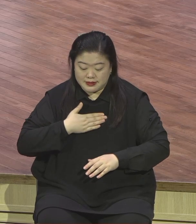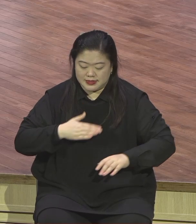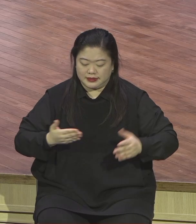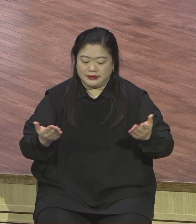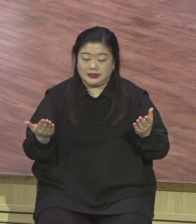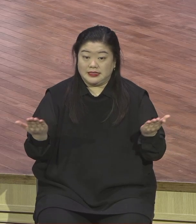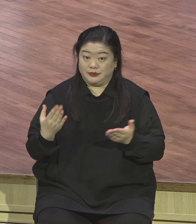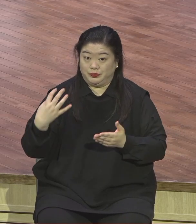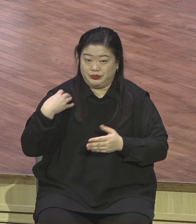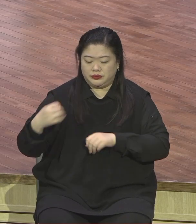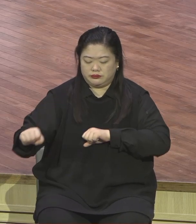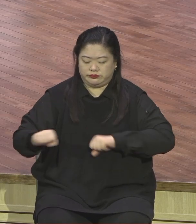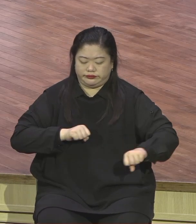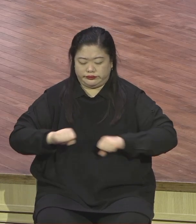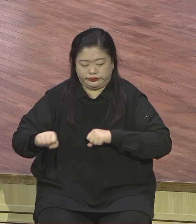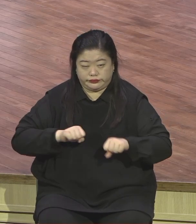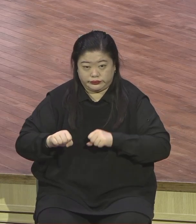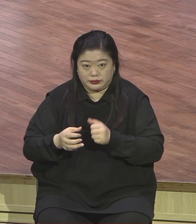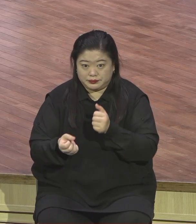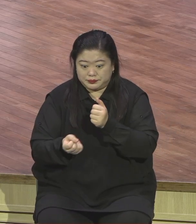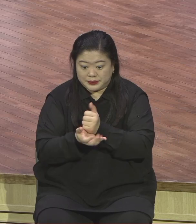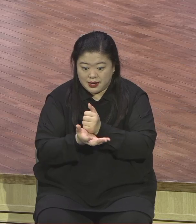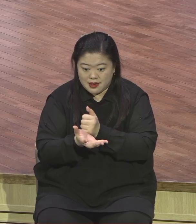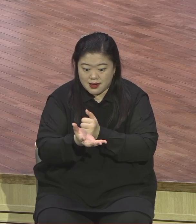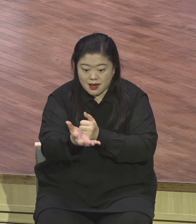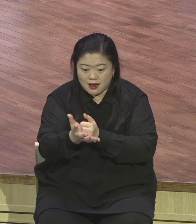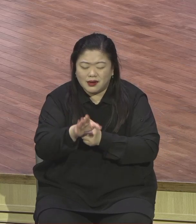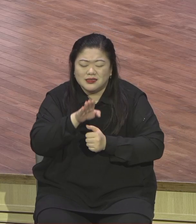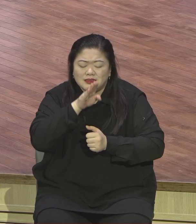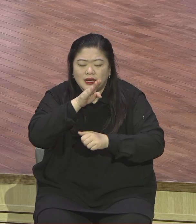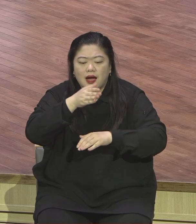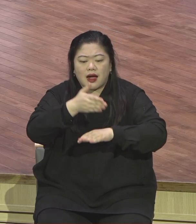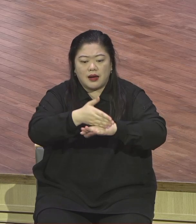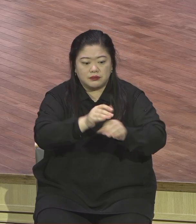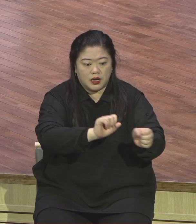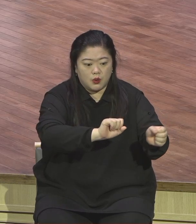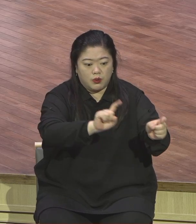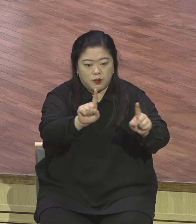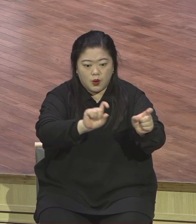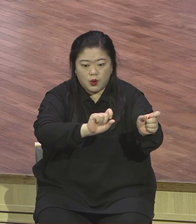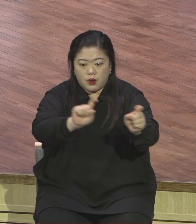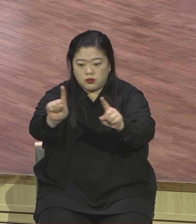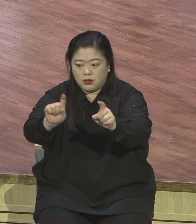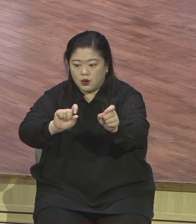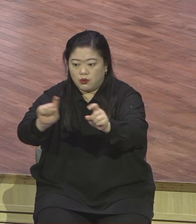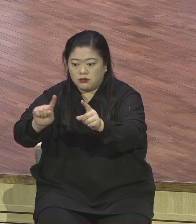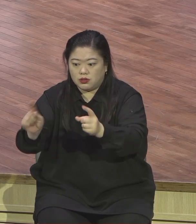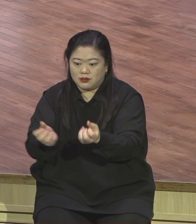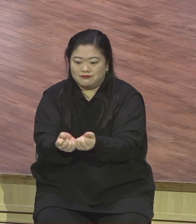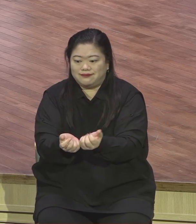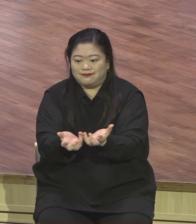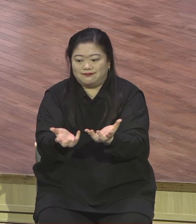복음의 복음 회복의 주역들로 다 쓰임받는 그런 한 주간 되기를 제물으로 축복합니다.